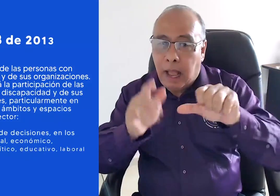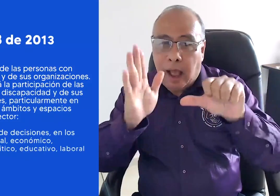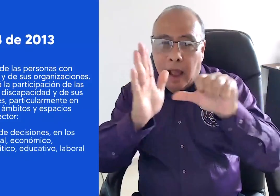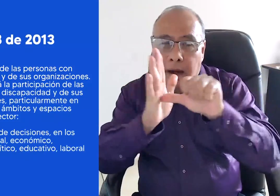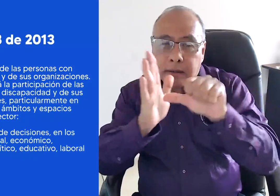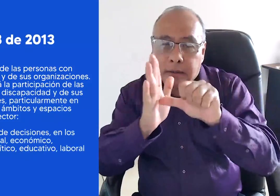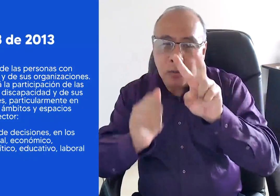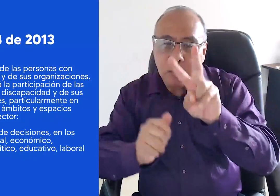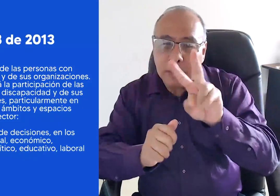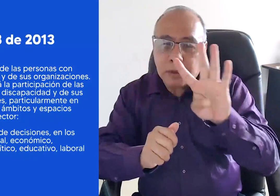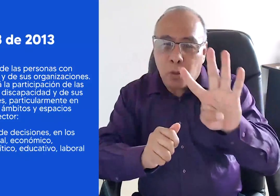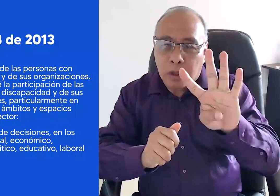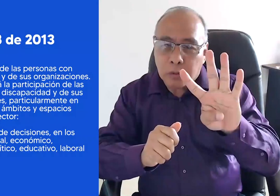24,